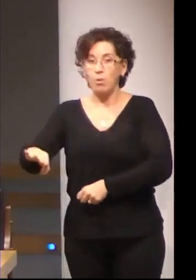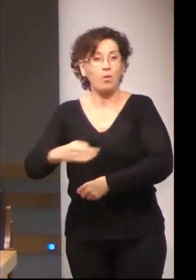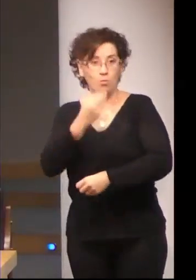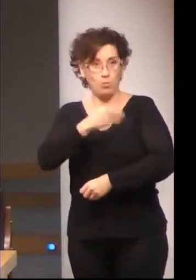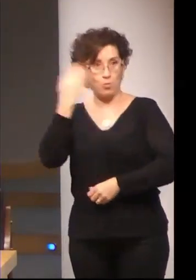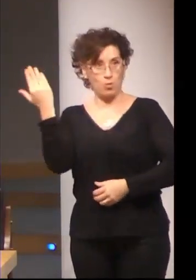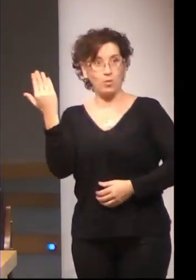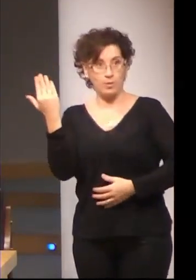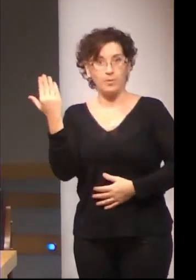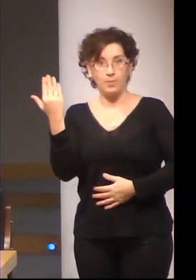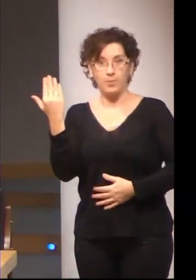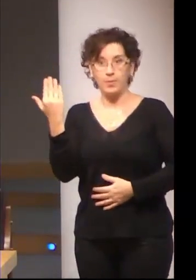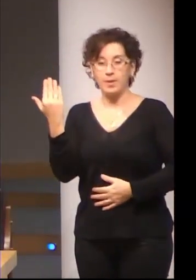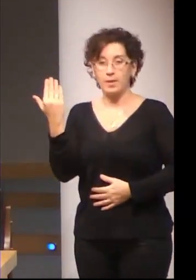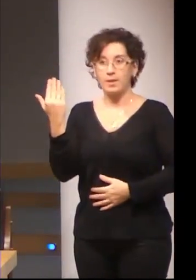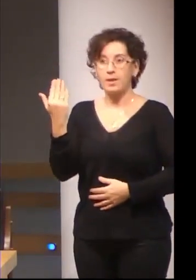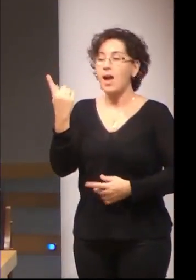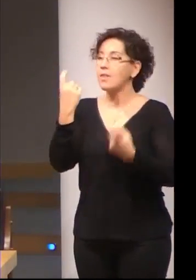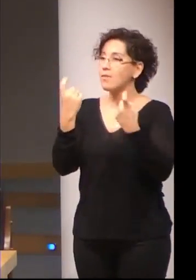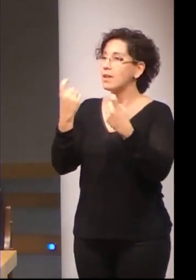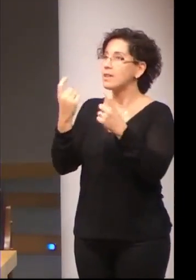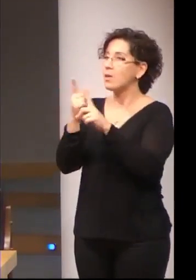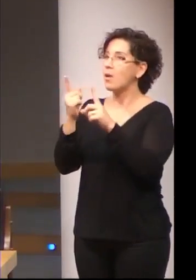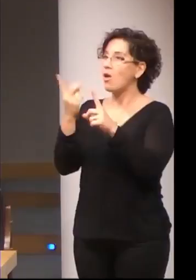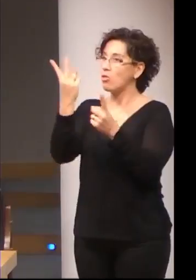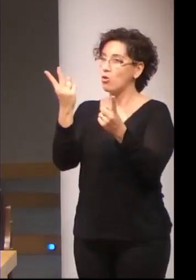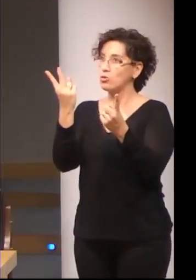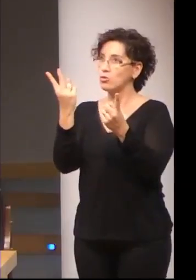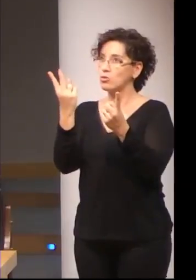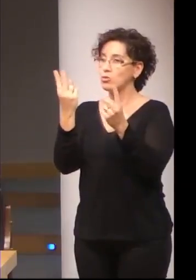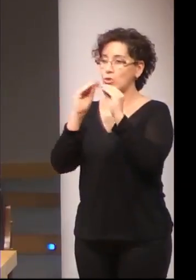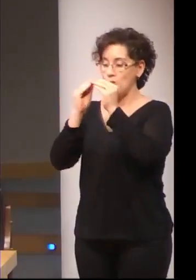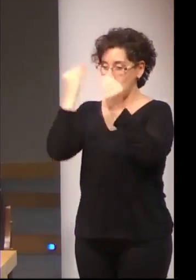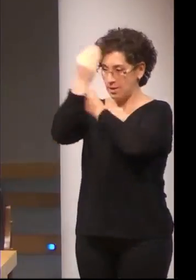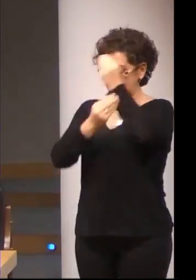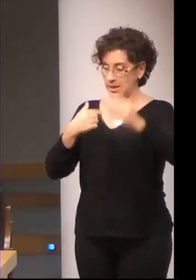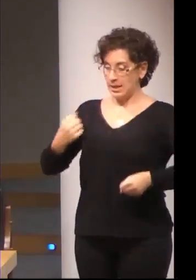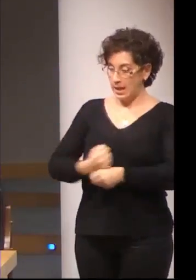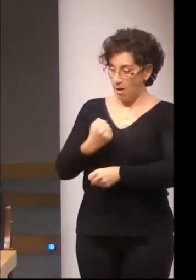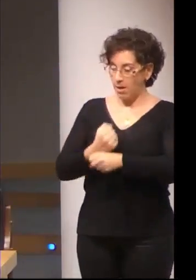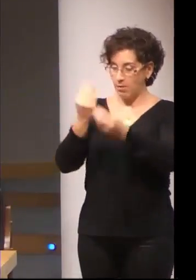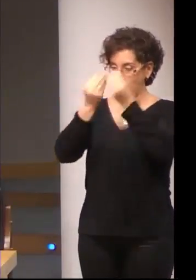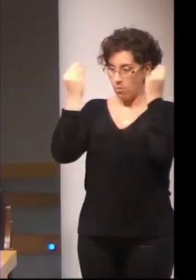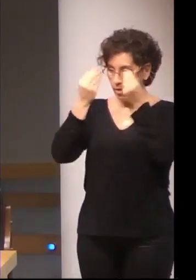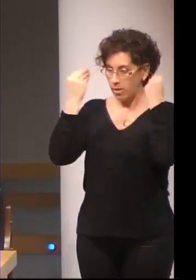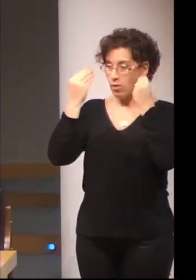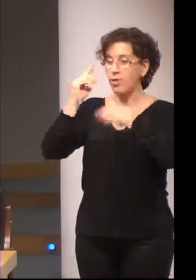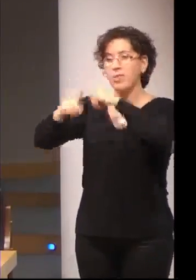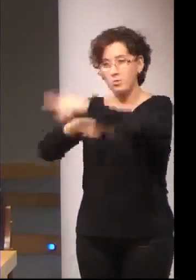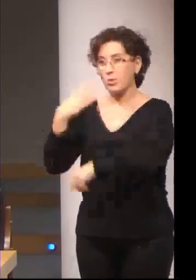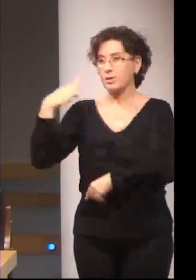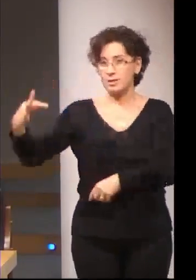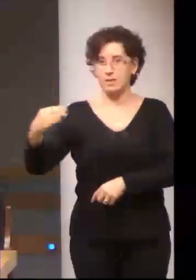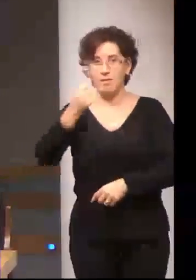necesario pero quizás necesitemos un diseño vertical que permita trabajar ese nivel